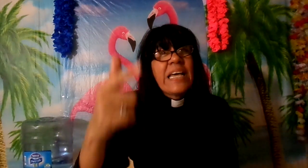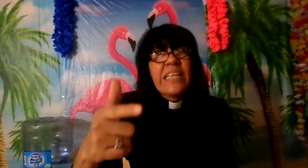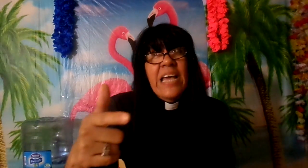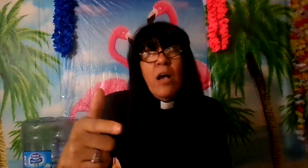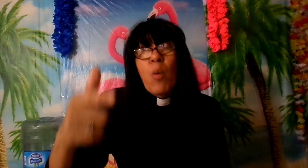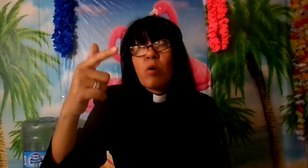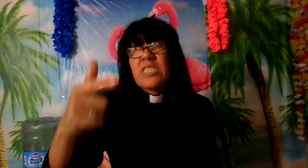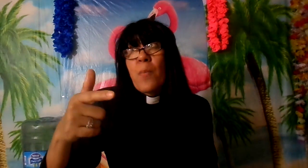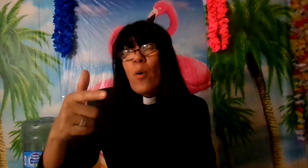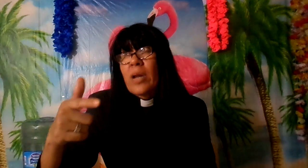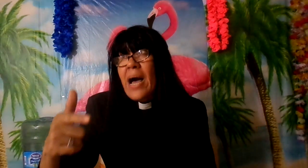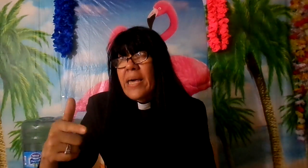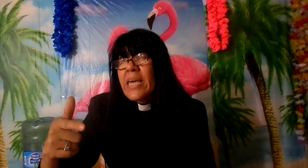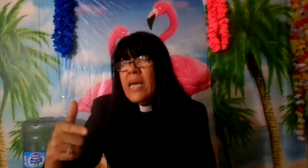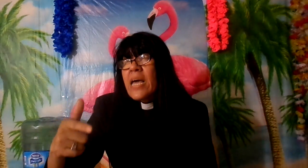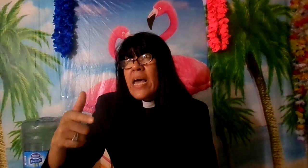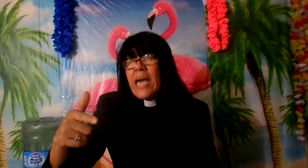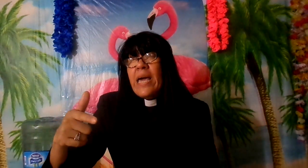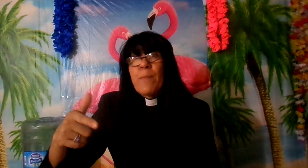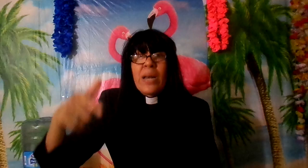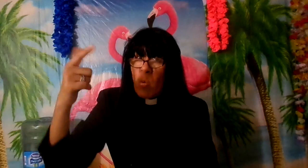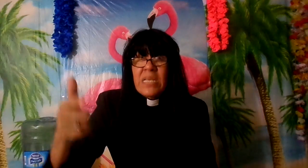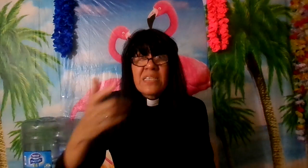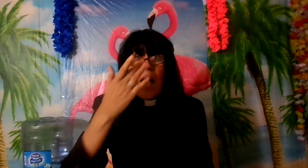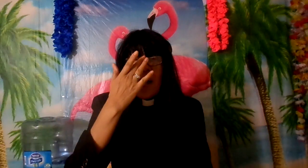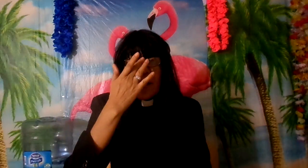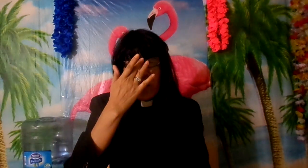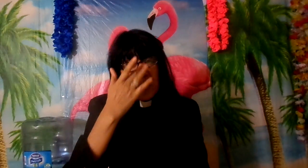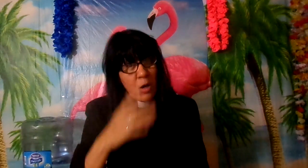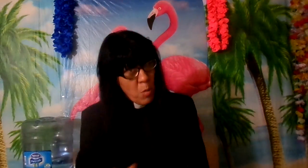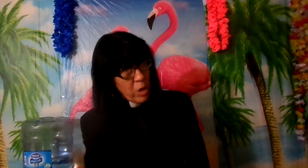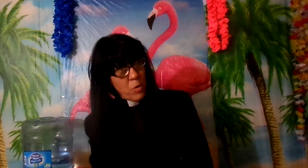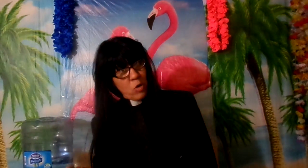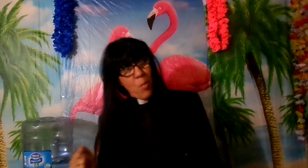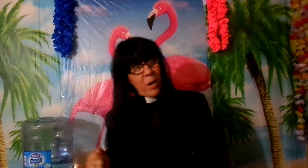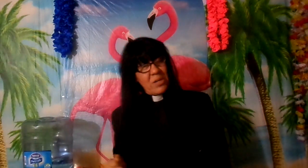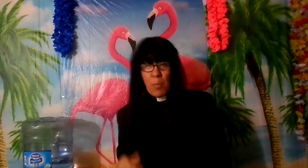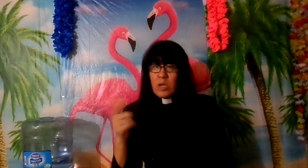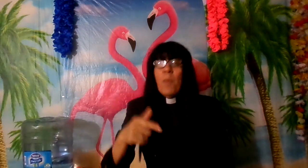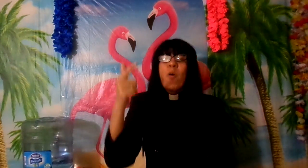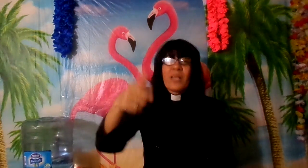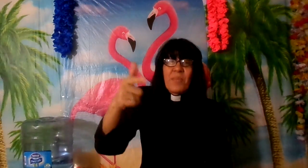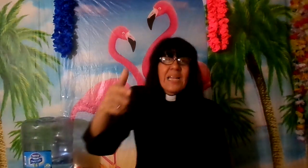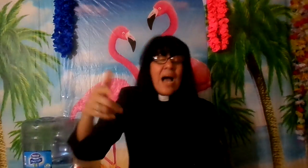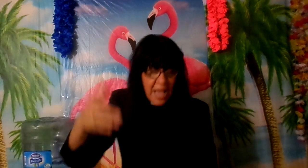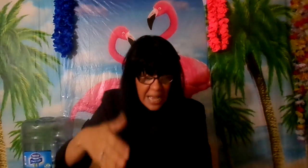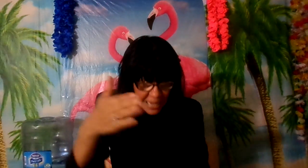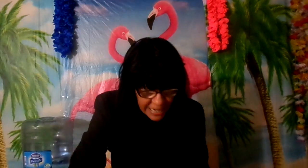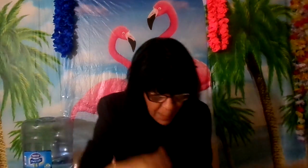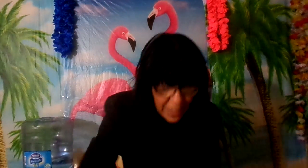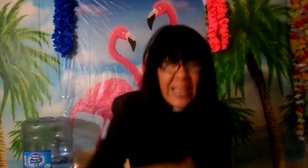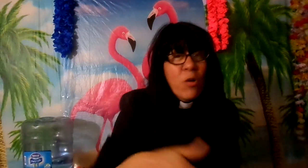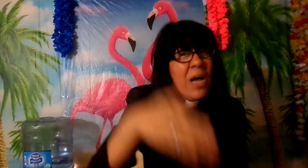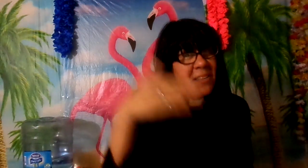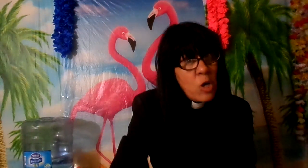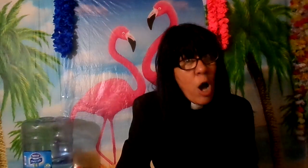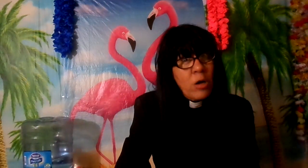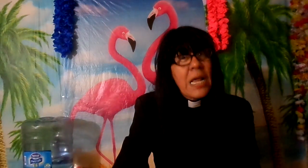como dicen por ahí vergüenza y tú dices ¿cómo demonios? con vergüenza bueno porque mira respetaron a Dios le